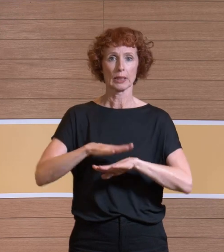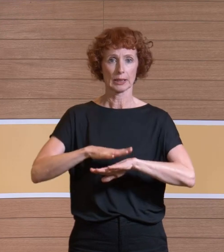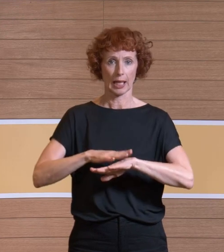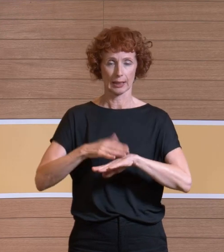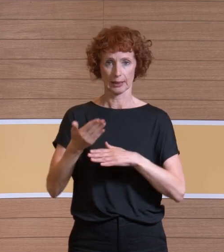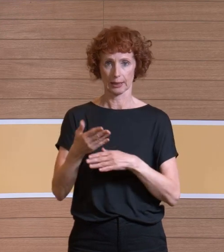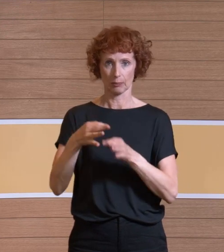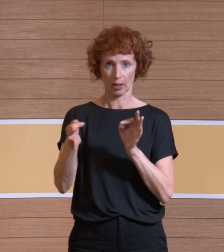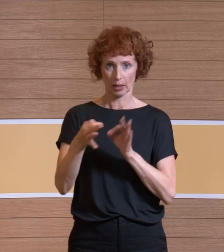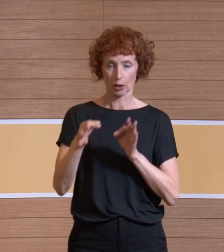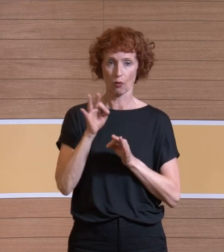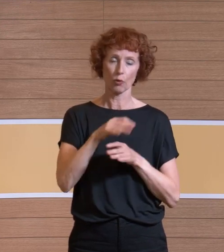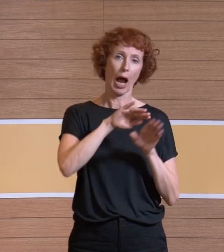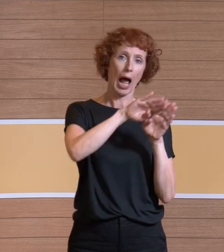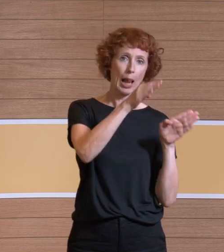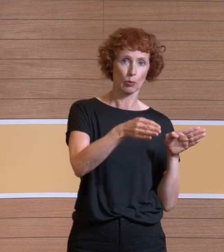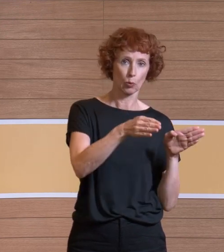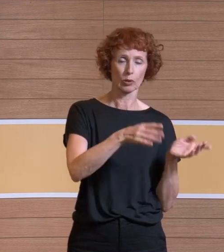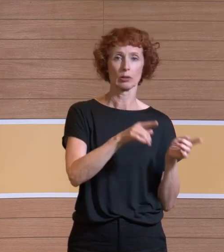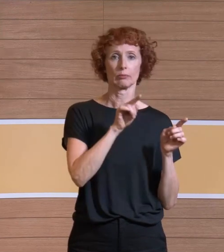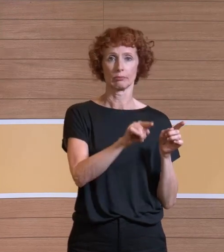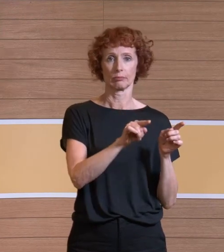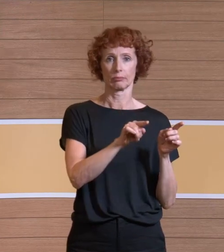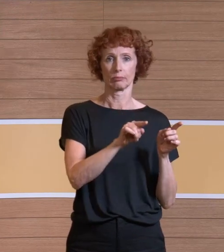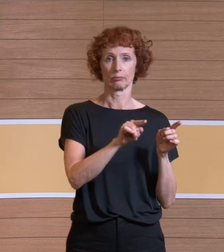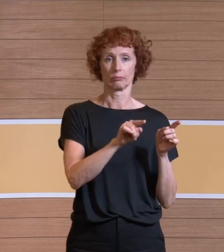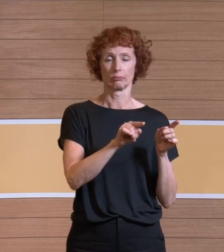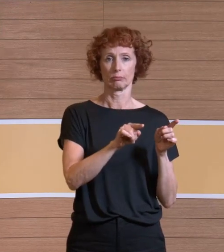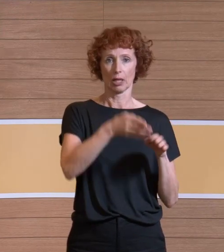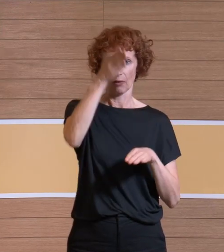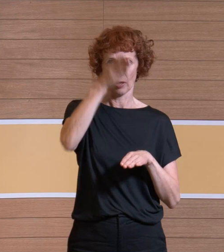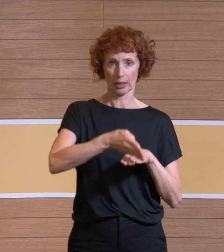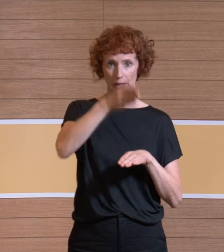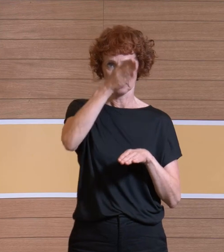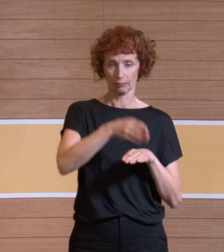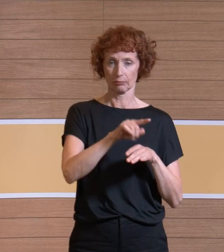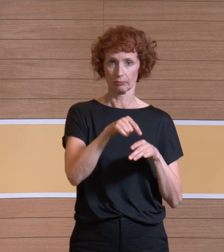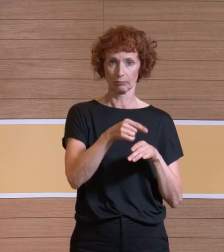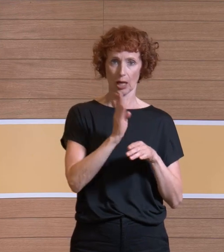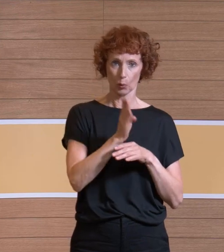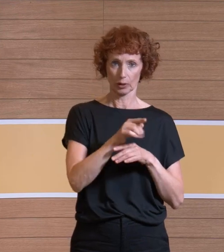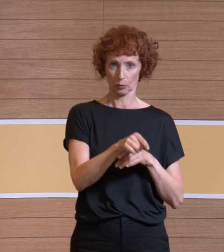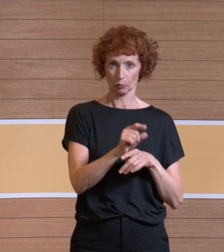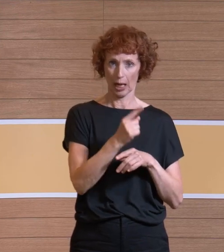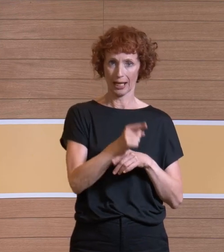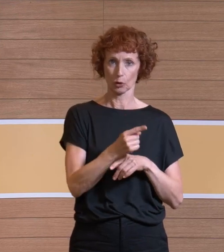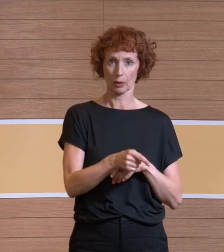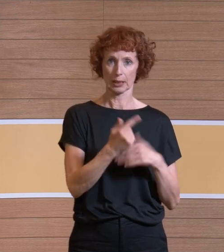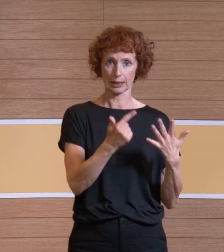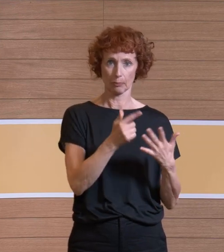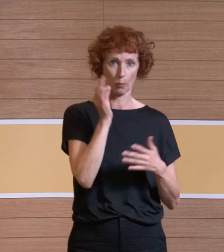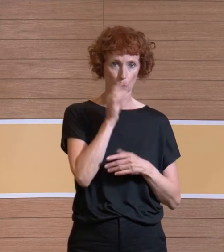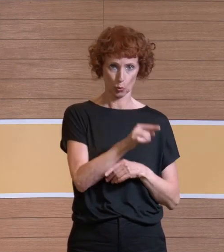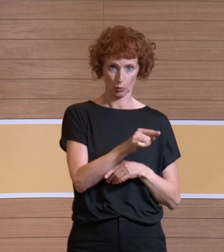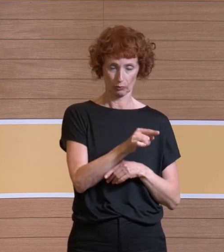die Halbkugel-Leuchte durchgeführt und in waagerechter Ausrichtung kamen wir auf 1,7 Minuten anstatt den 10 Sekunden, die wir ohne